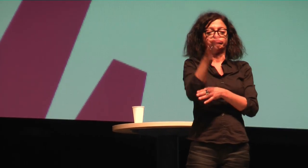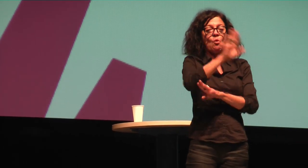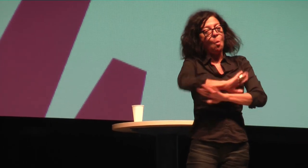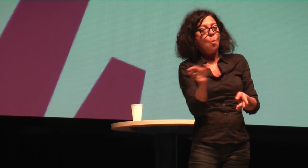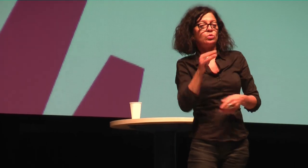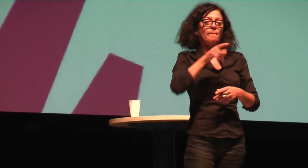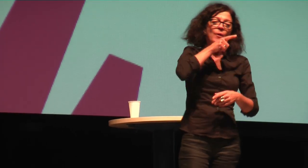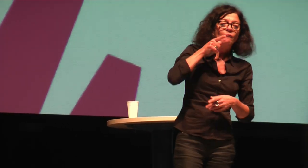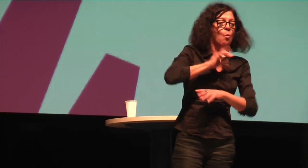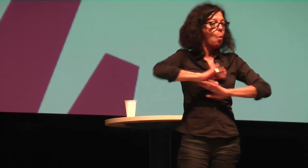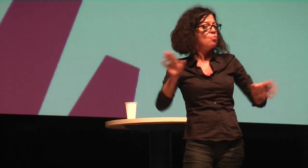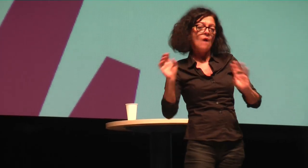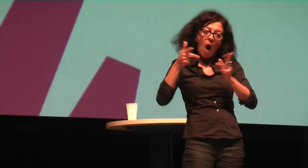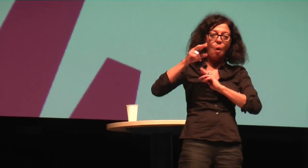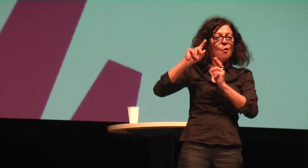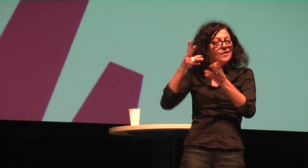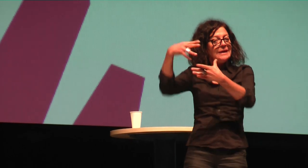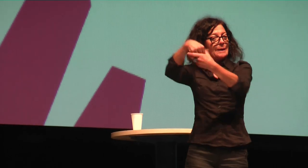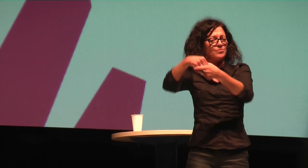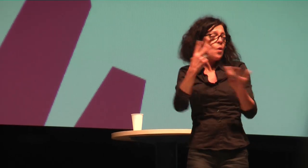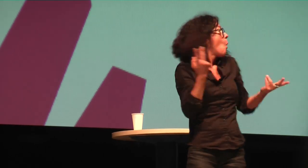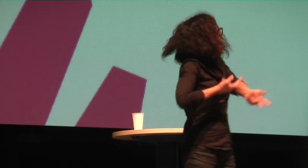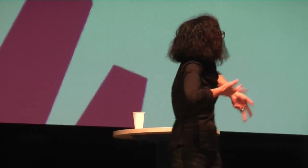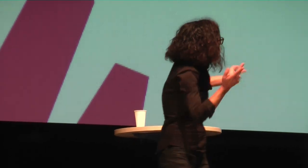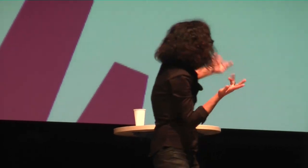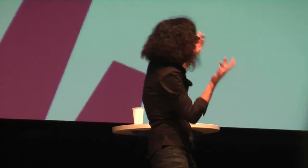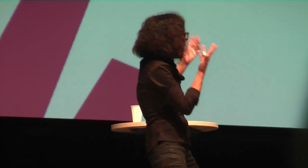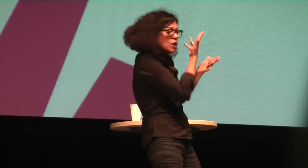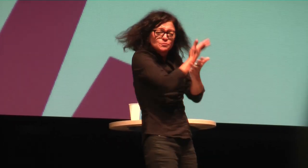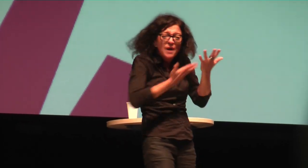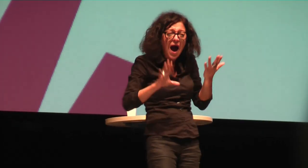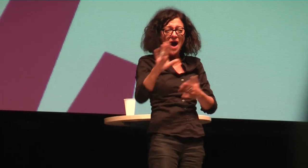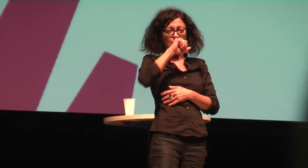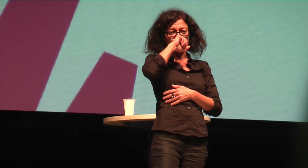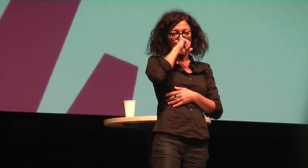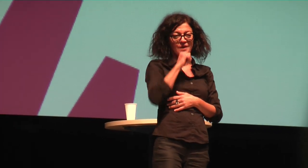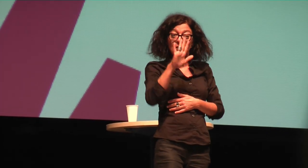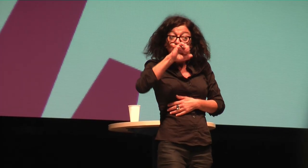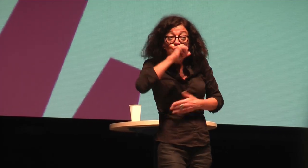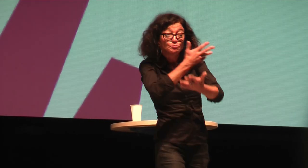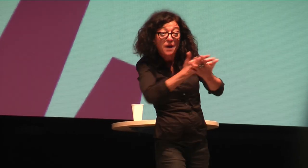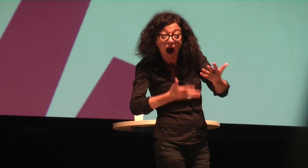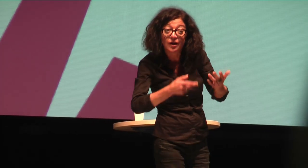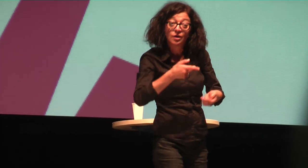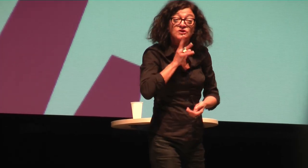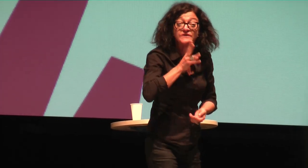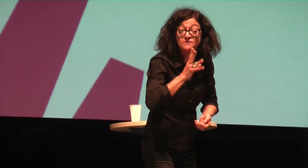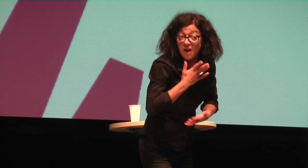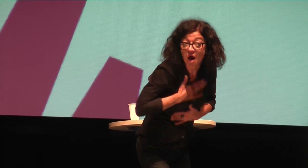andere, die möchten das. Andere leben, um zu überleben, möchten keinen richtigen Beruf ergreifen. Ja, das sind